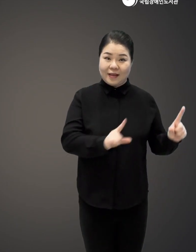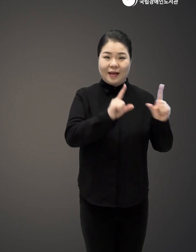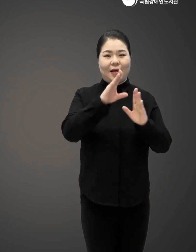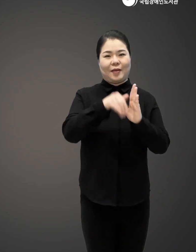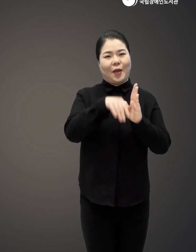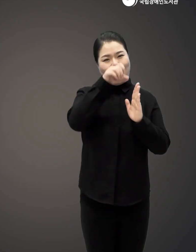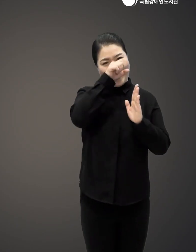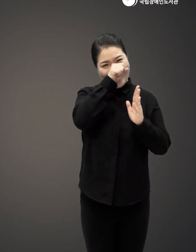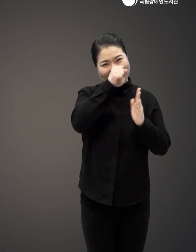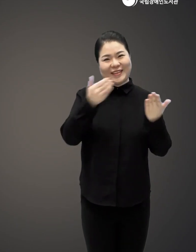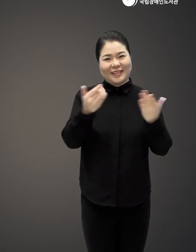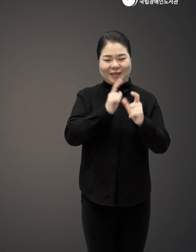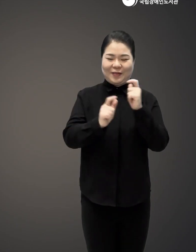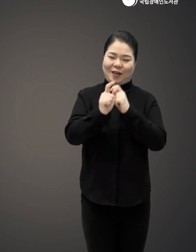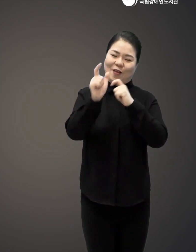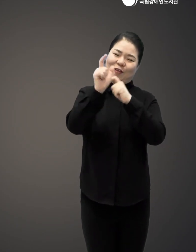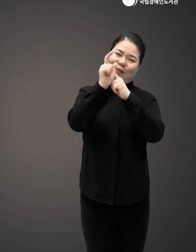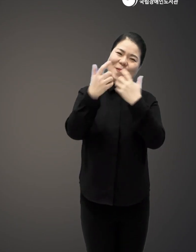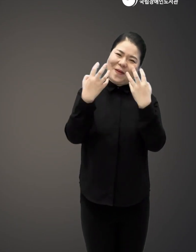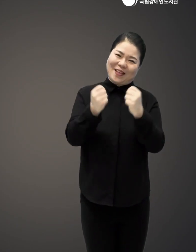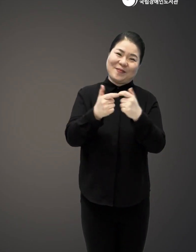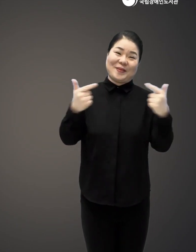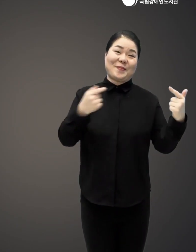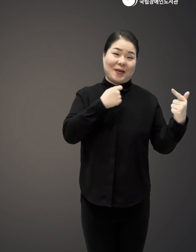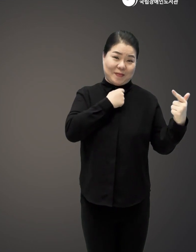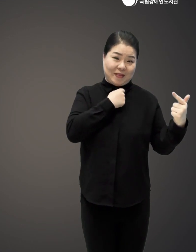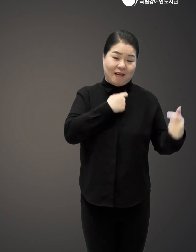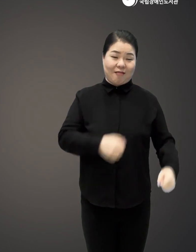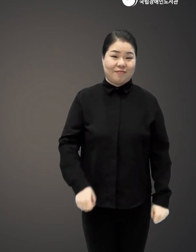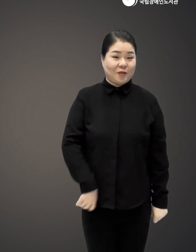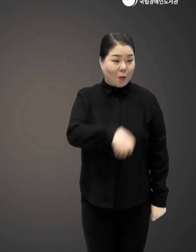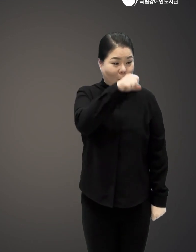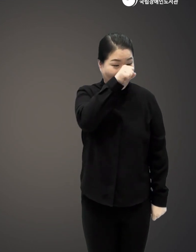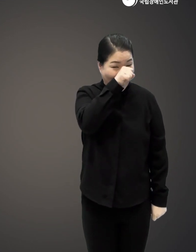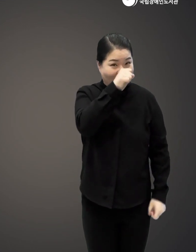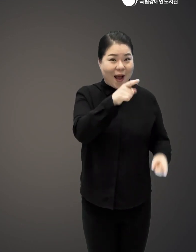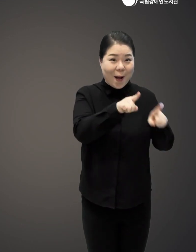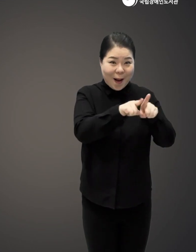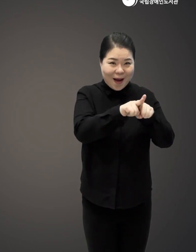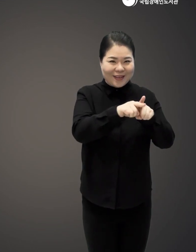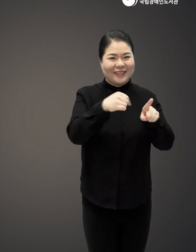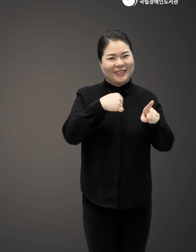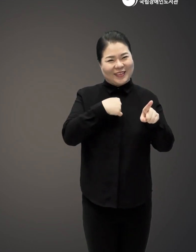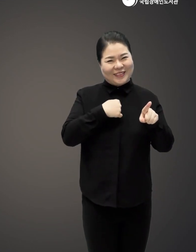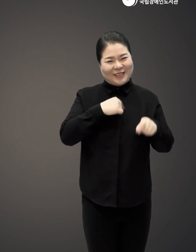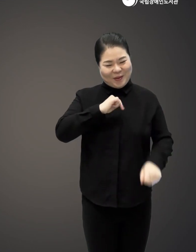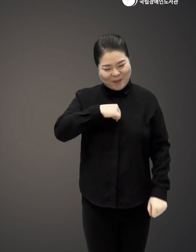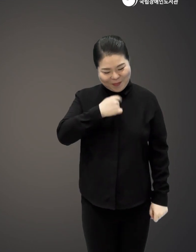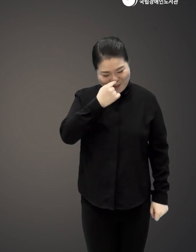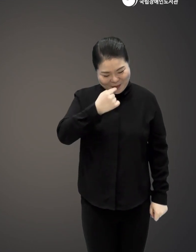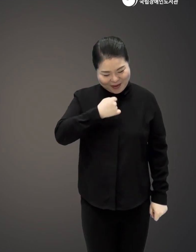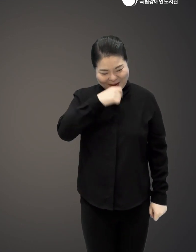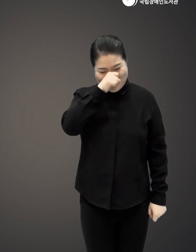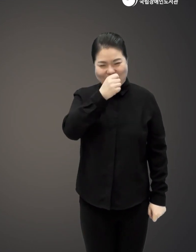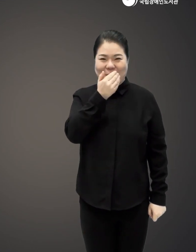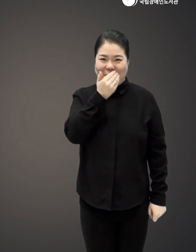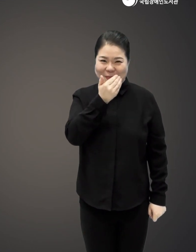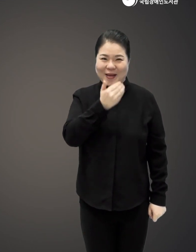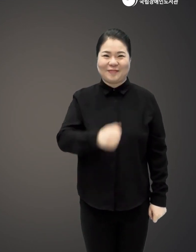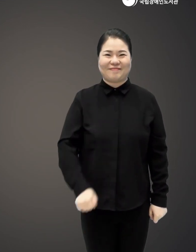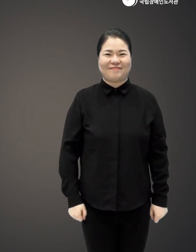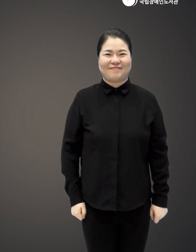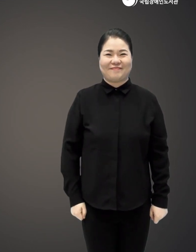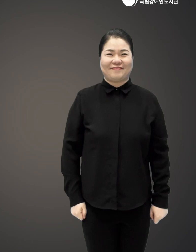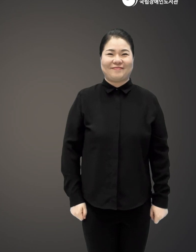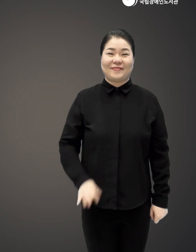살아가면서 좋아지는 일들이 더 많았으면 합니다 좋은 것들과 함께라면 저는 은근슬쩍 스스로를 좋아할 수도 있을 테니까요